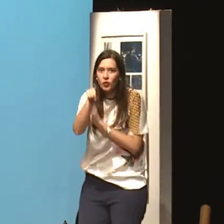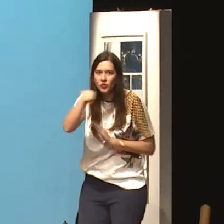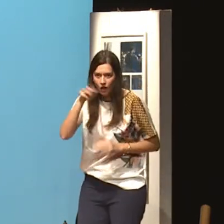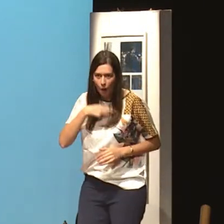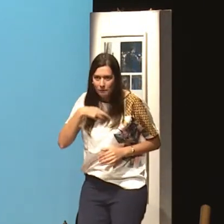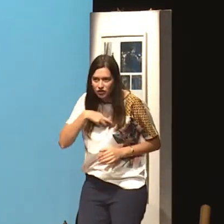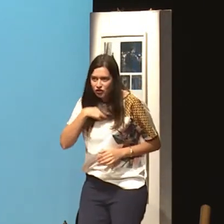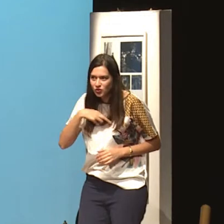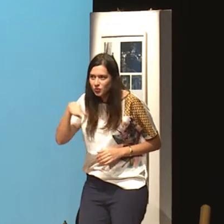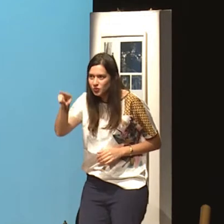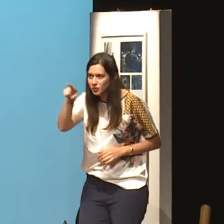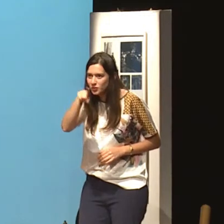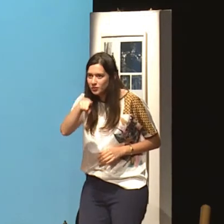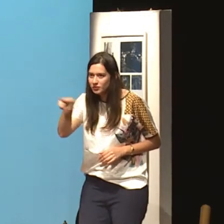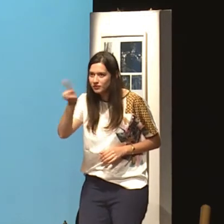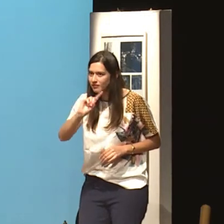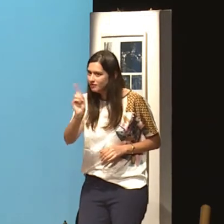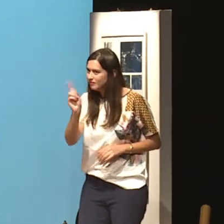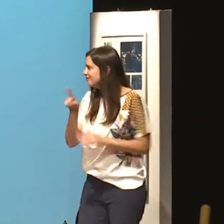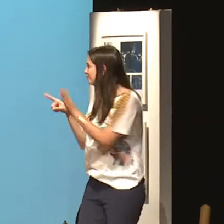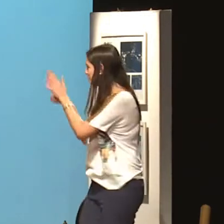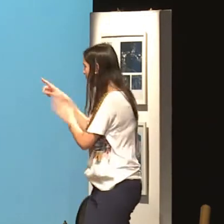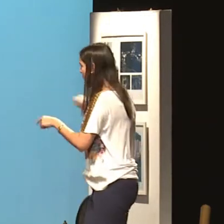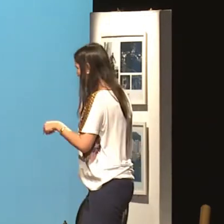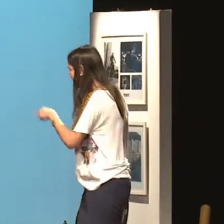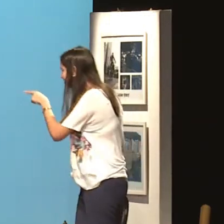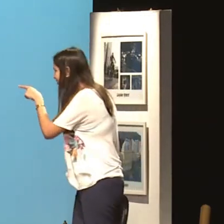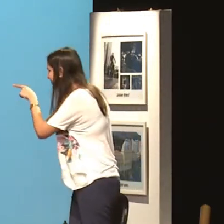romântico? Eu estou perguntando para vocês, vocês acham que isso é romântico? É romântico?